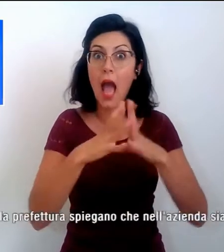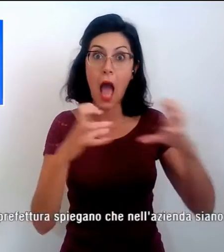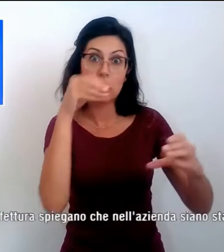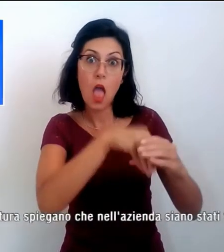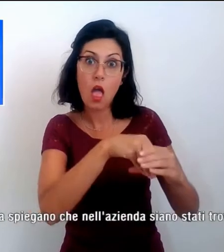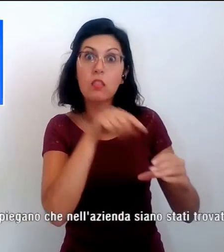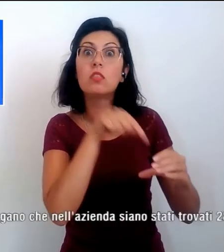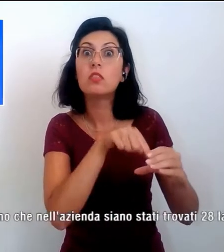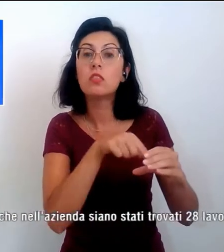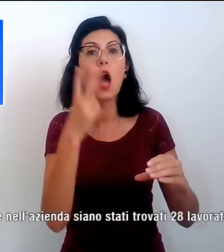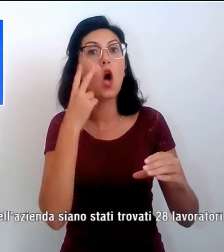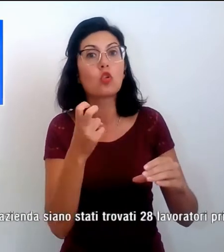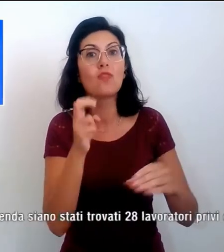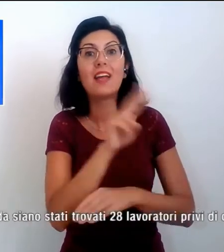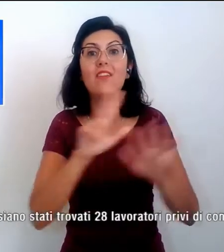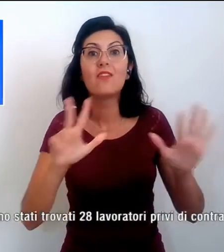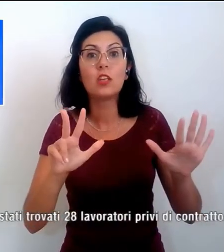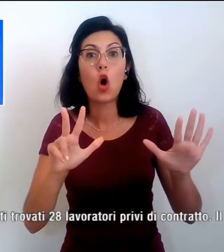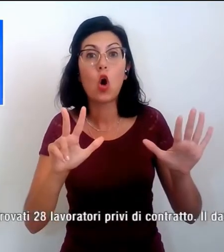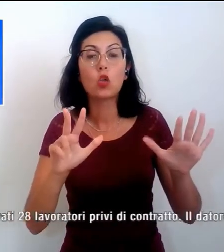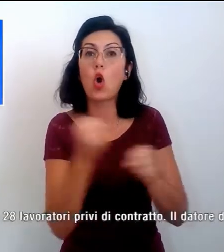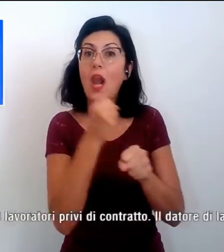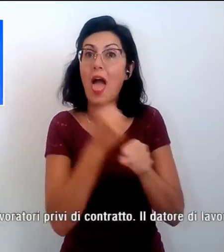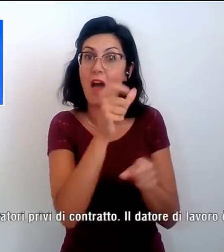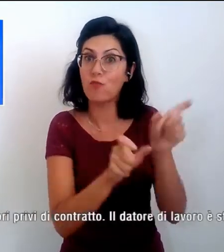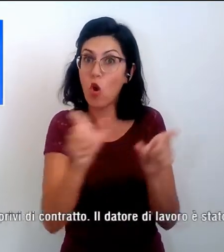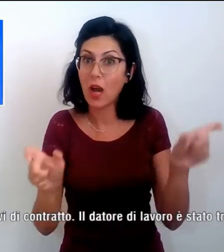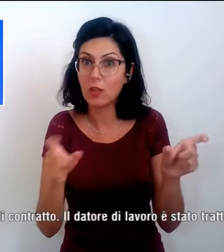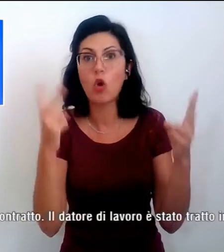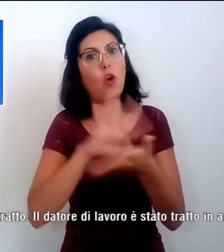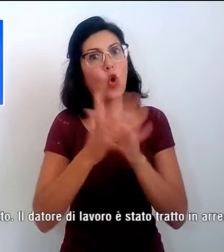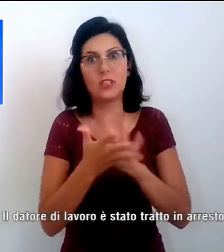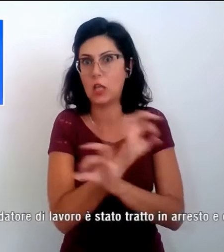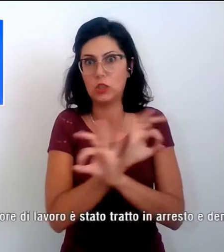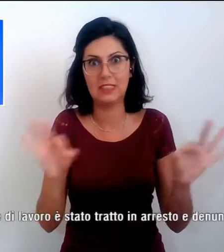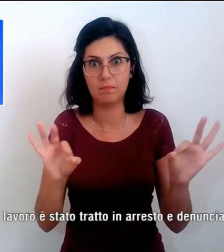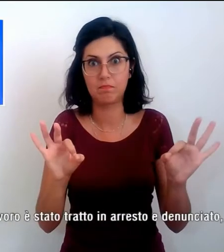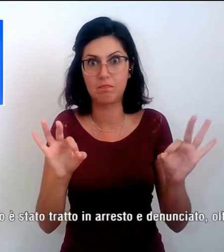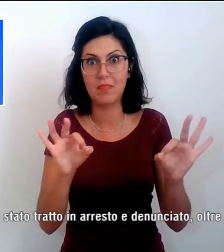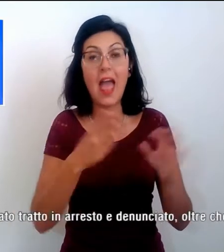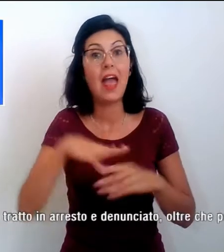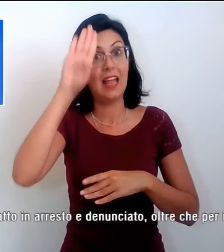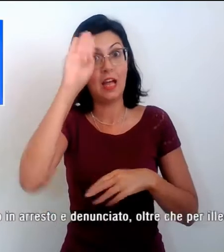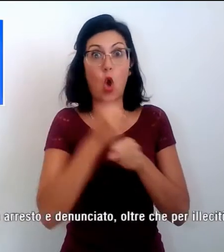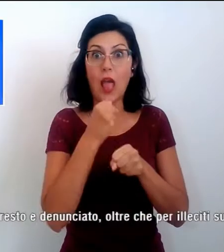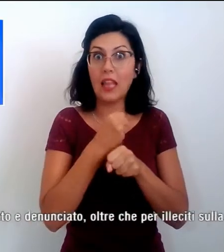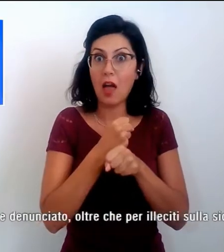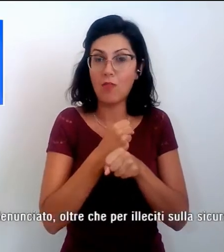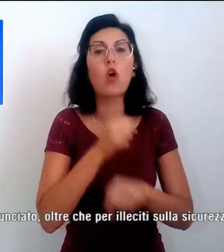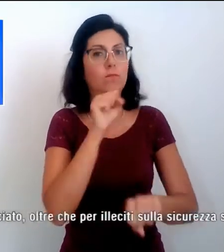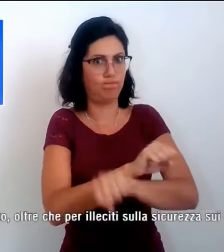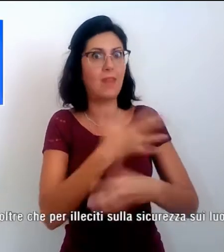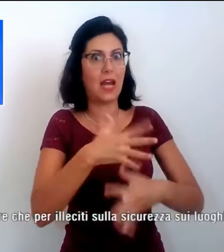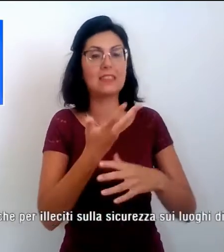stati trovati 28 lavoratori privi di contratto. Il datore di lavoro è stato arrestato e